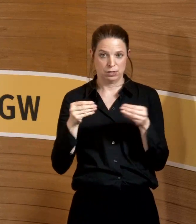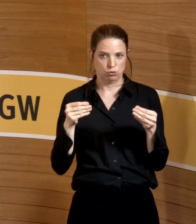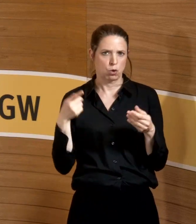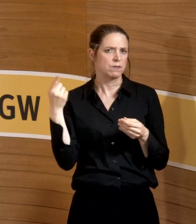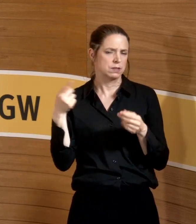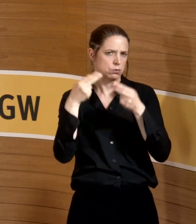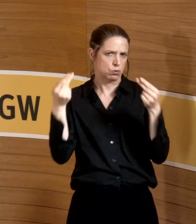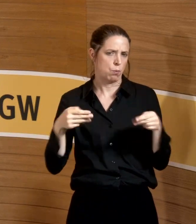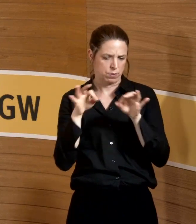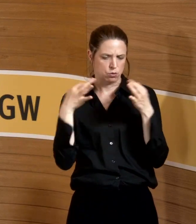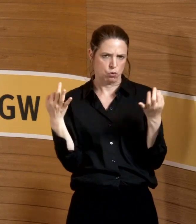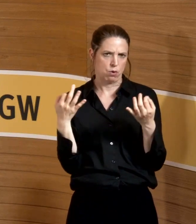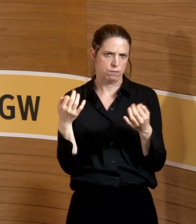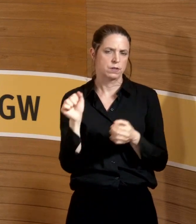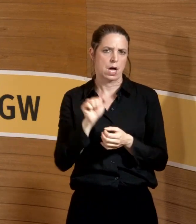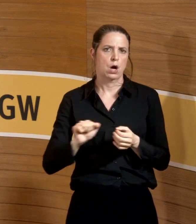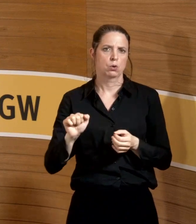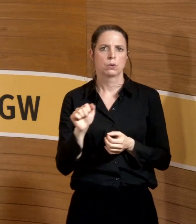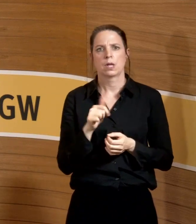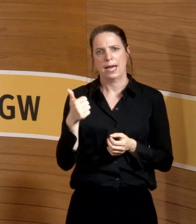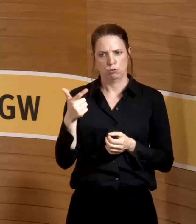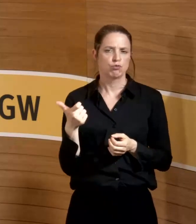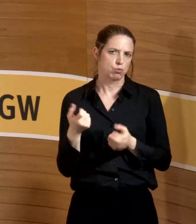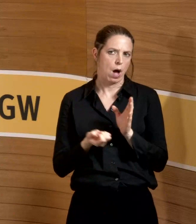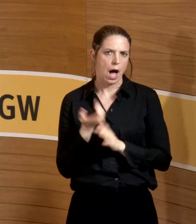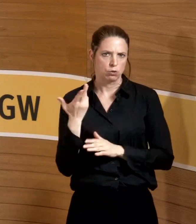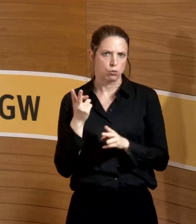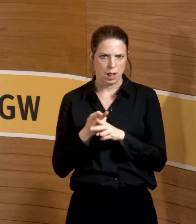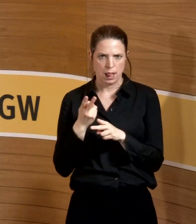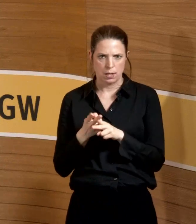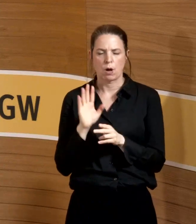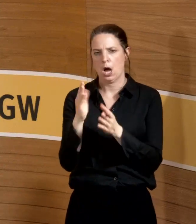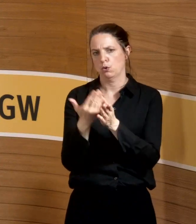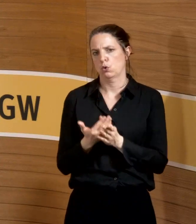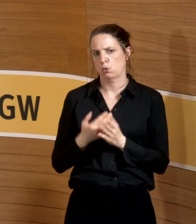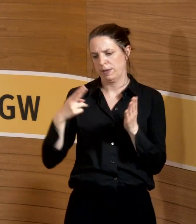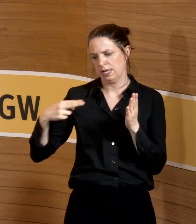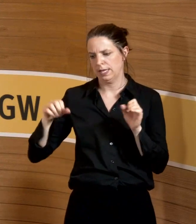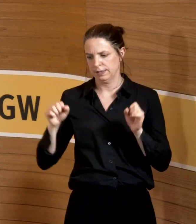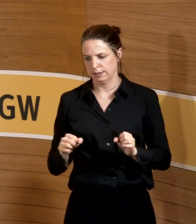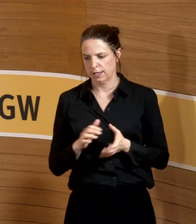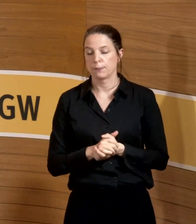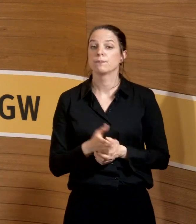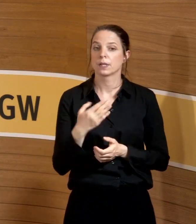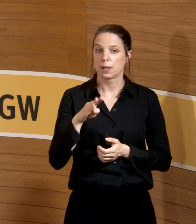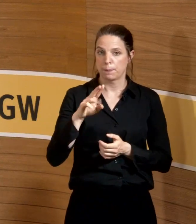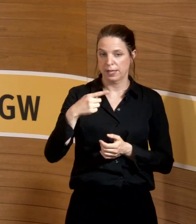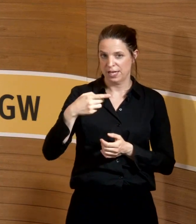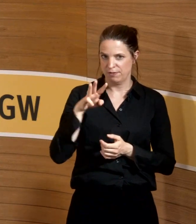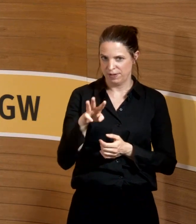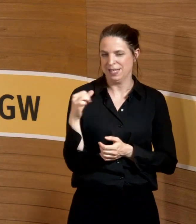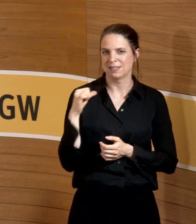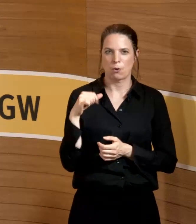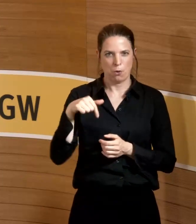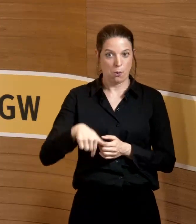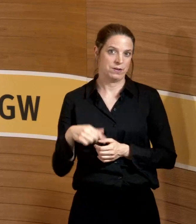letzte Stand aus August 21, auch recht aktuell, als weiteres Dokument zum Nachlesen. Und dann hat die BGW auch, habe ich jetzt